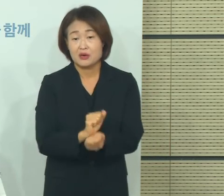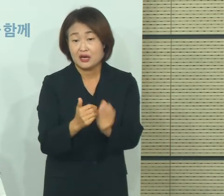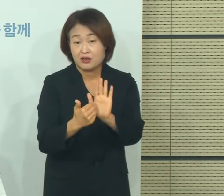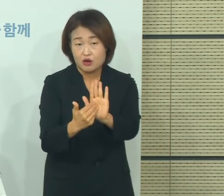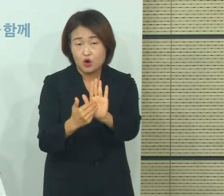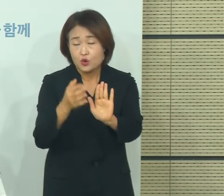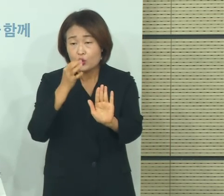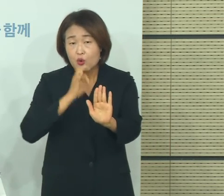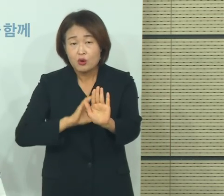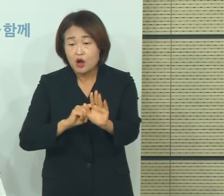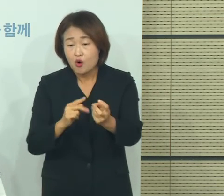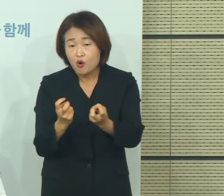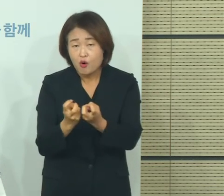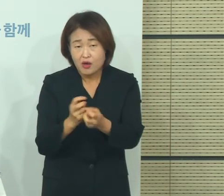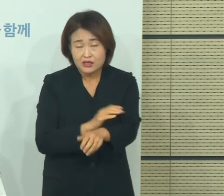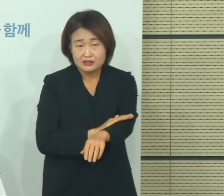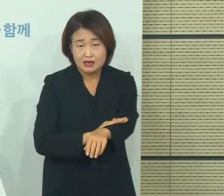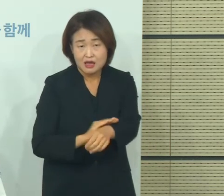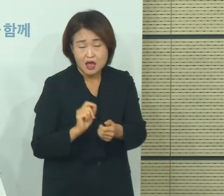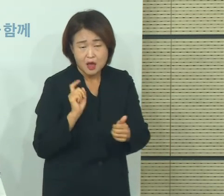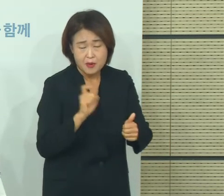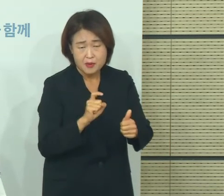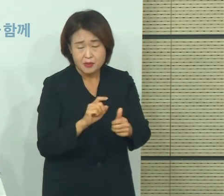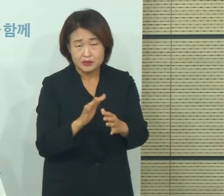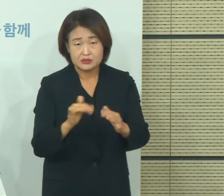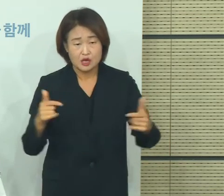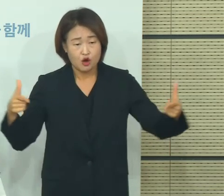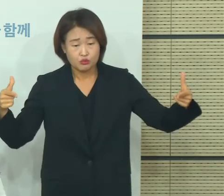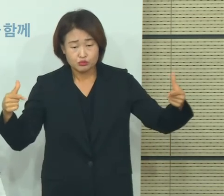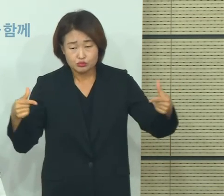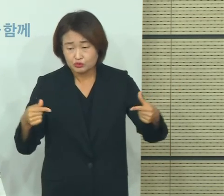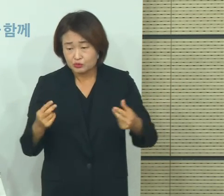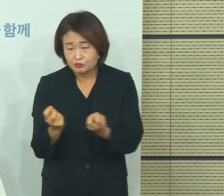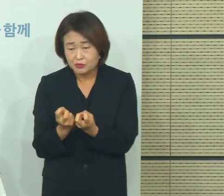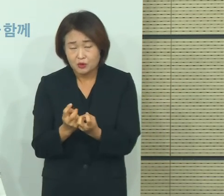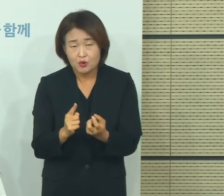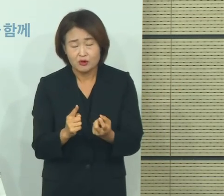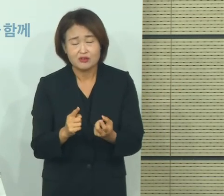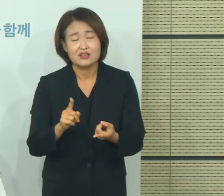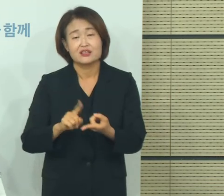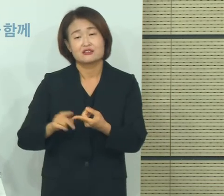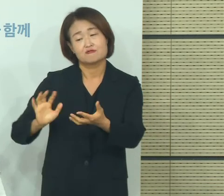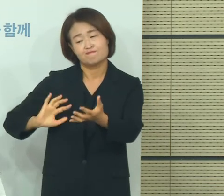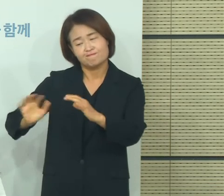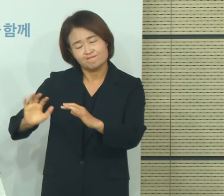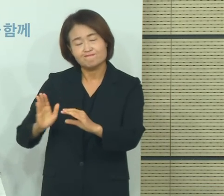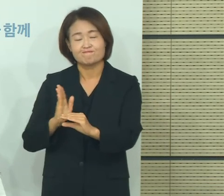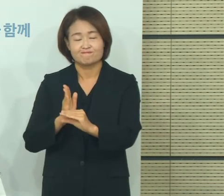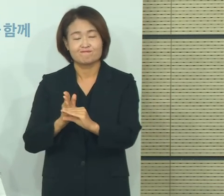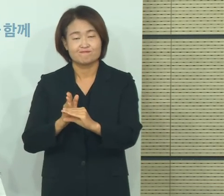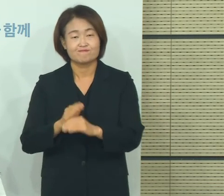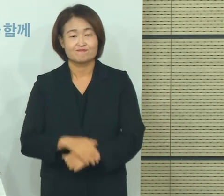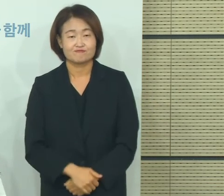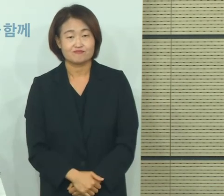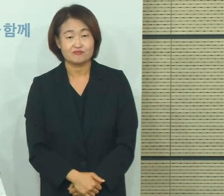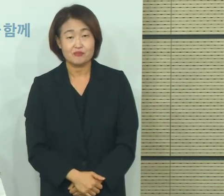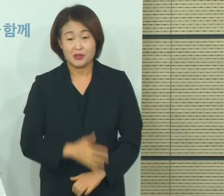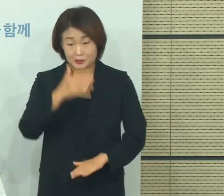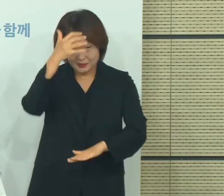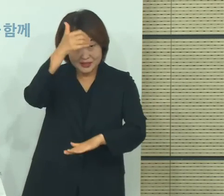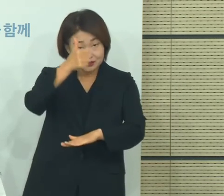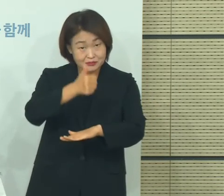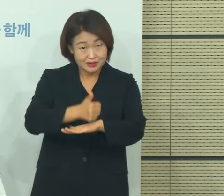효과를 어떻게 하면 최대화할 수 있을 것인지에 대한 부분들이 집중적으로 좀 논의가 되고 있다라는 말씀을 드리겠습니다. 최종적인